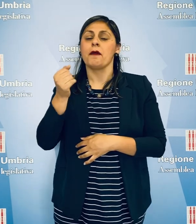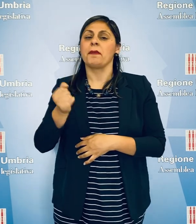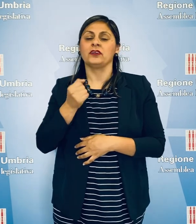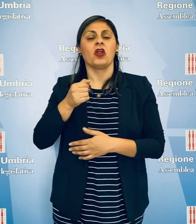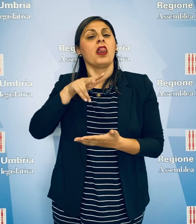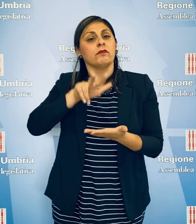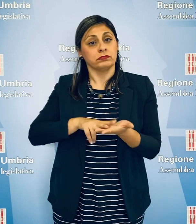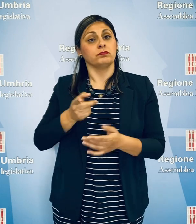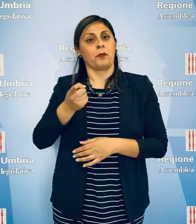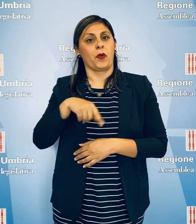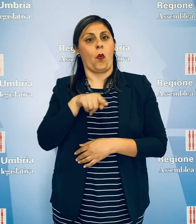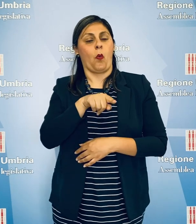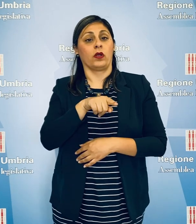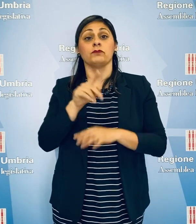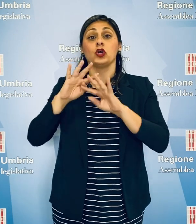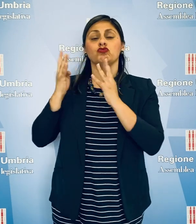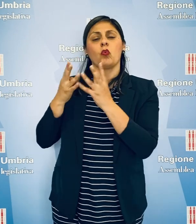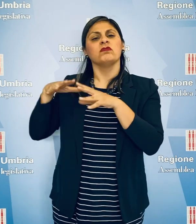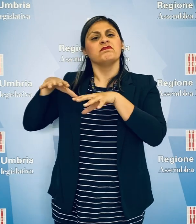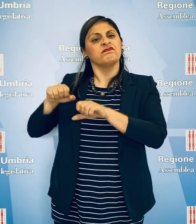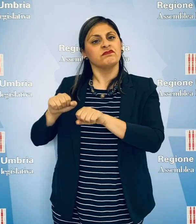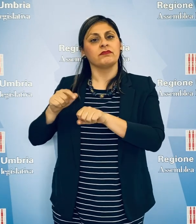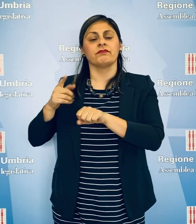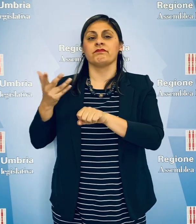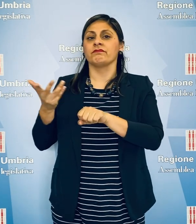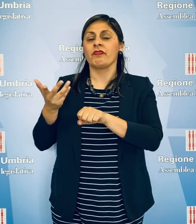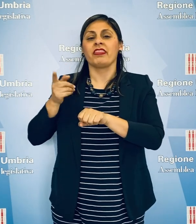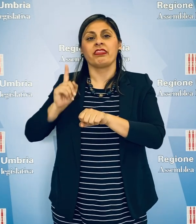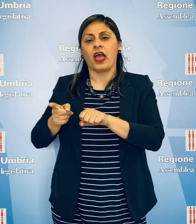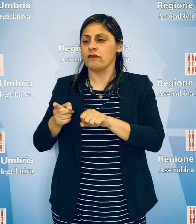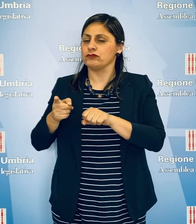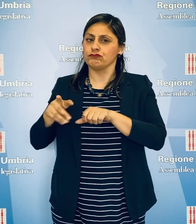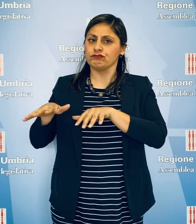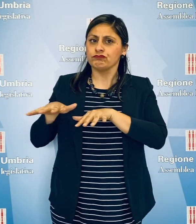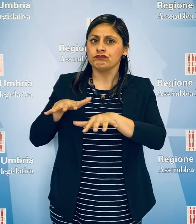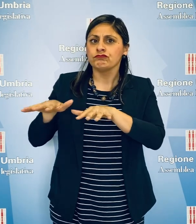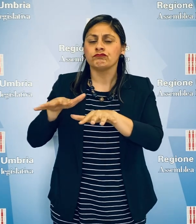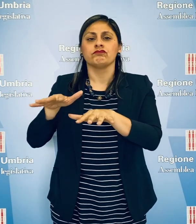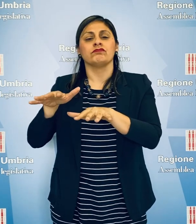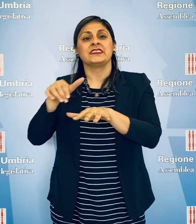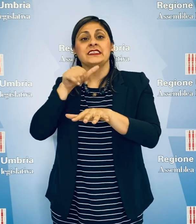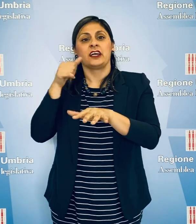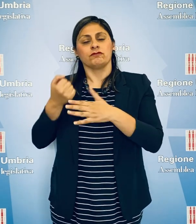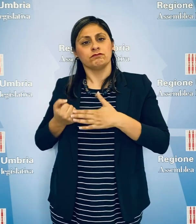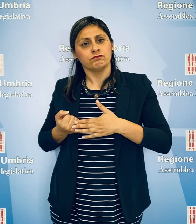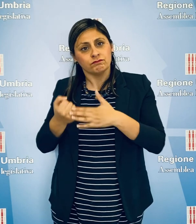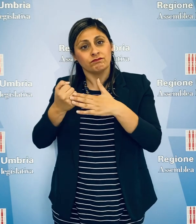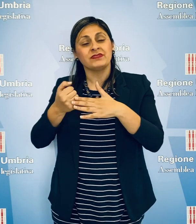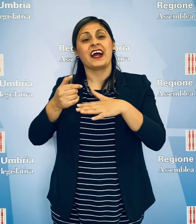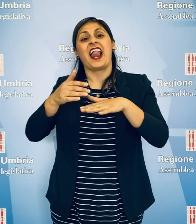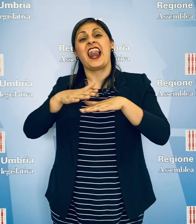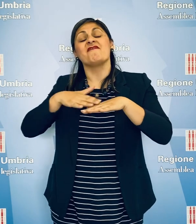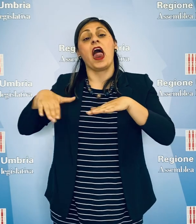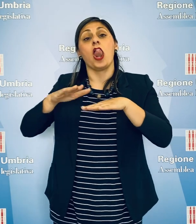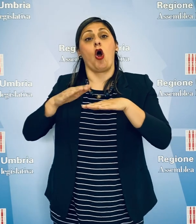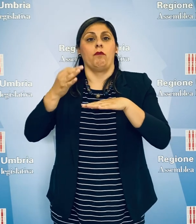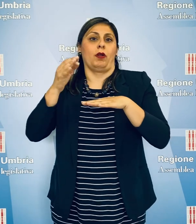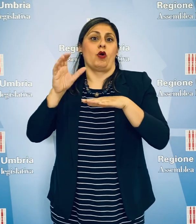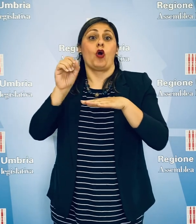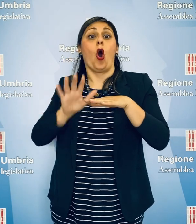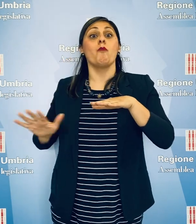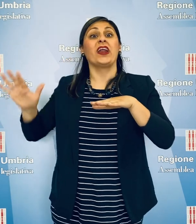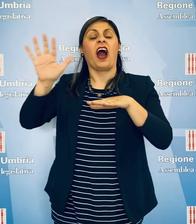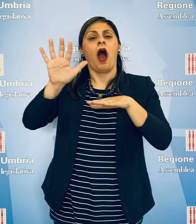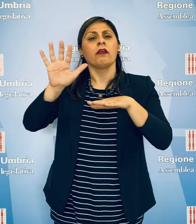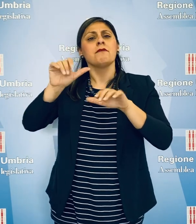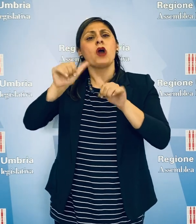e Stefano Pastorelli, che impegna la Giunta a mettere in campo azioni per sostenere a livello comunitario il modello italiano